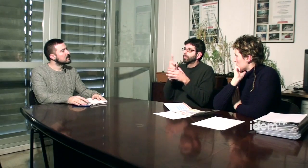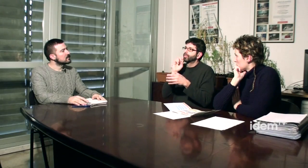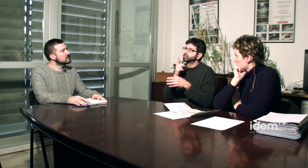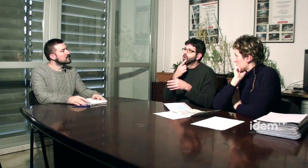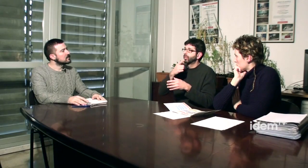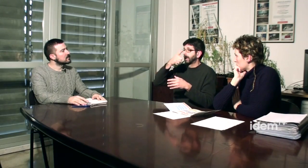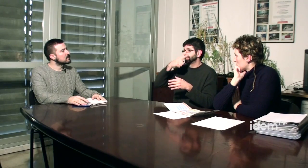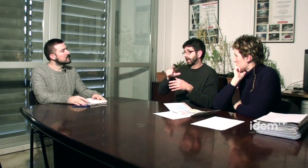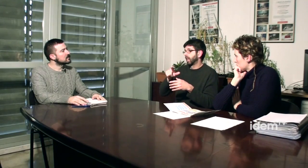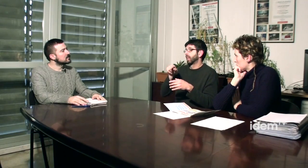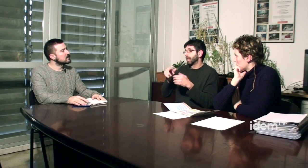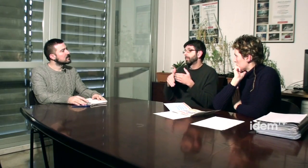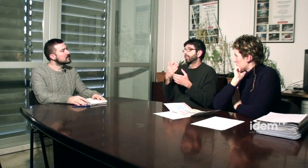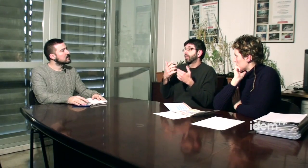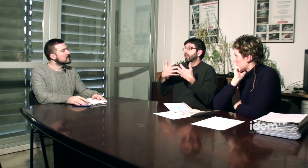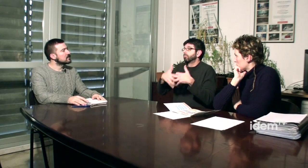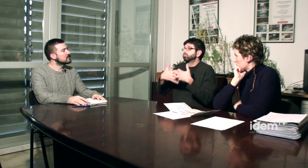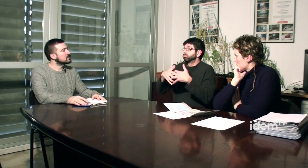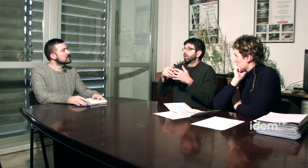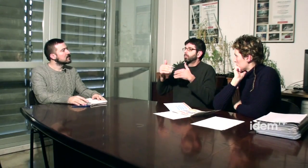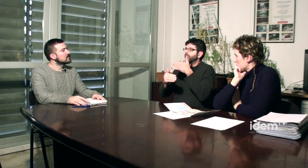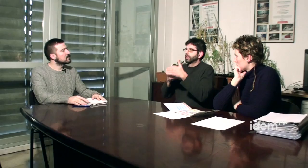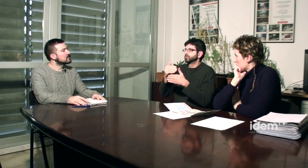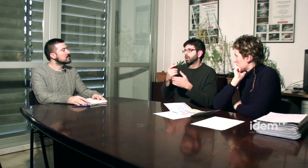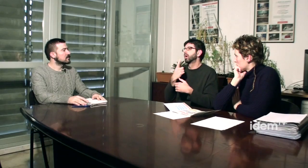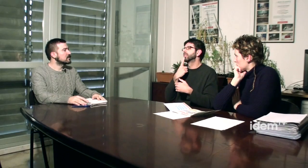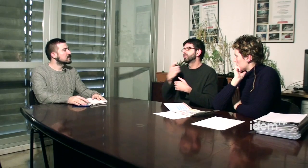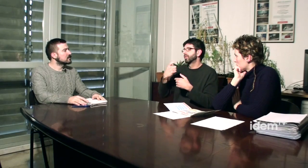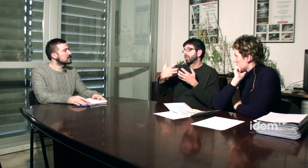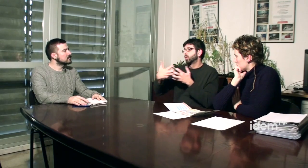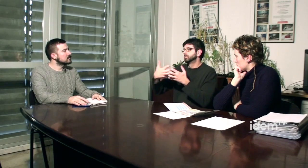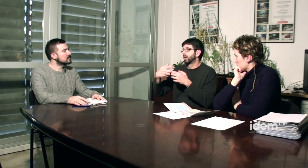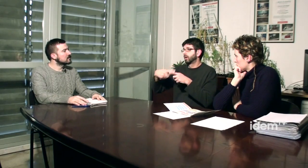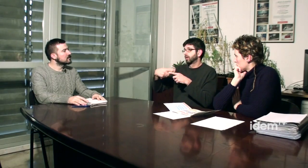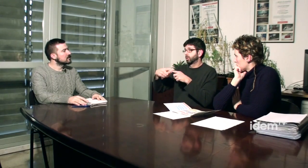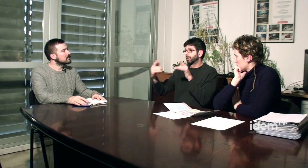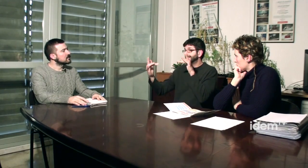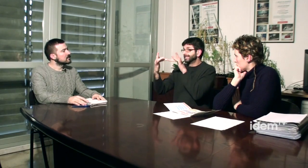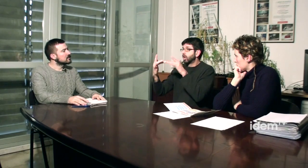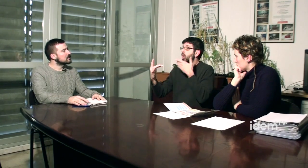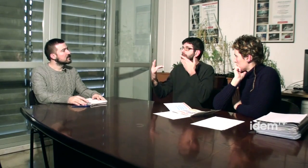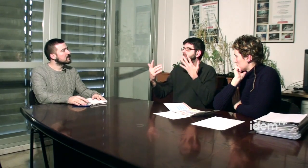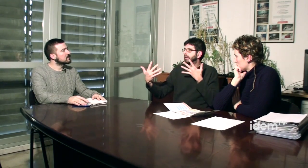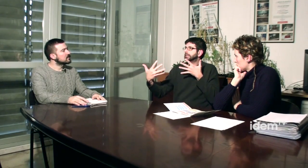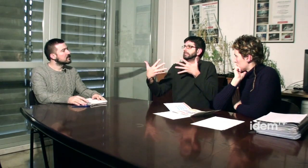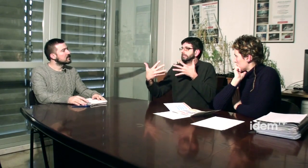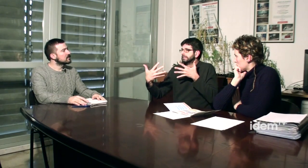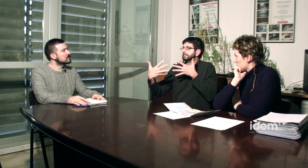llavors dintre de l'Anda es va crear un grup de persones sordes que treballaven en aquest procés